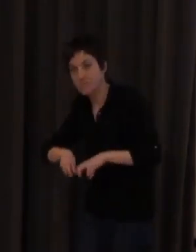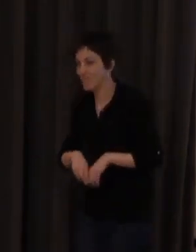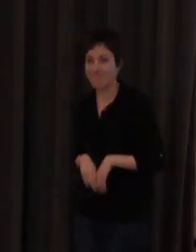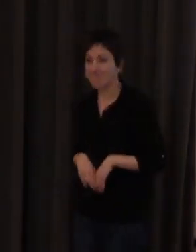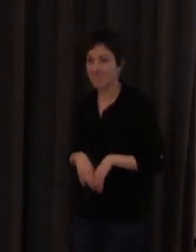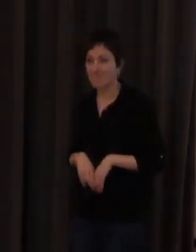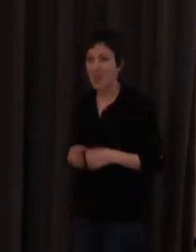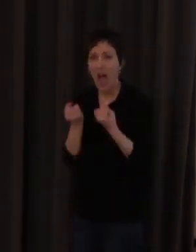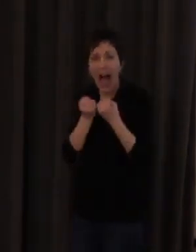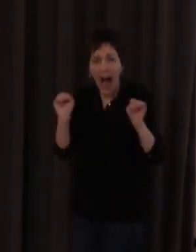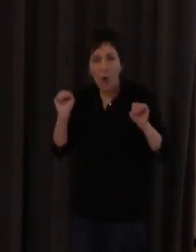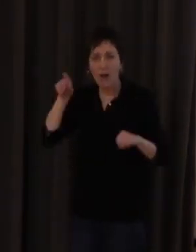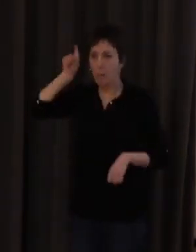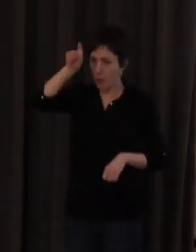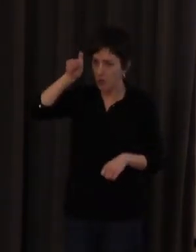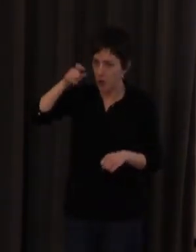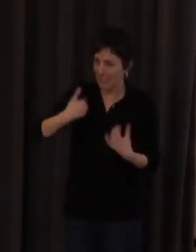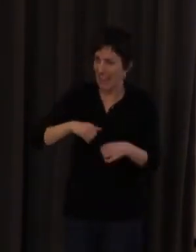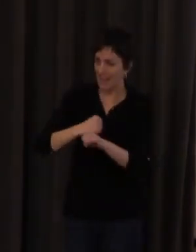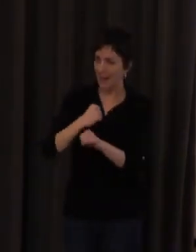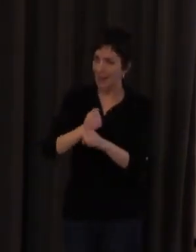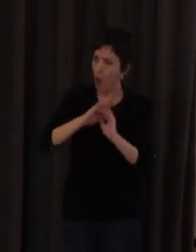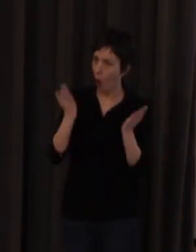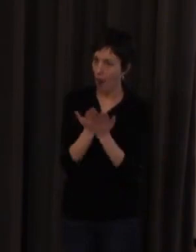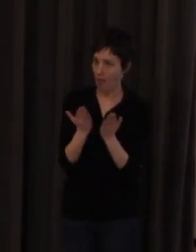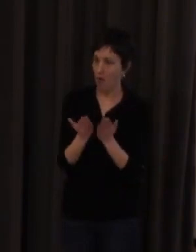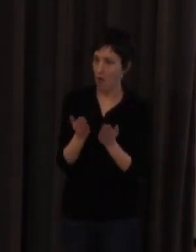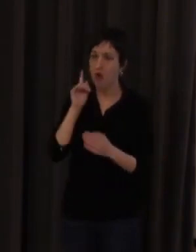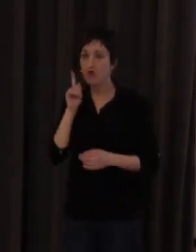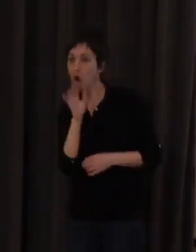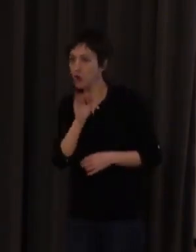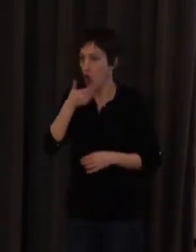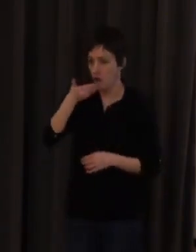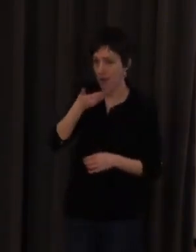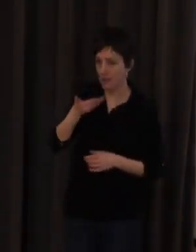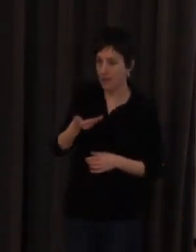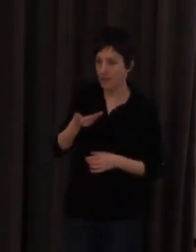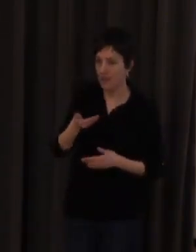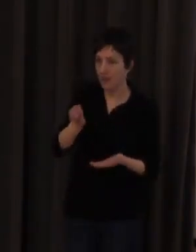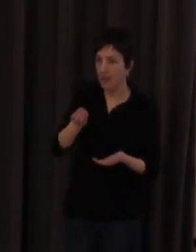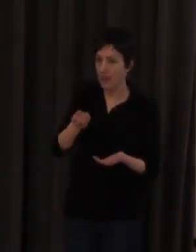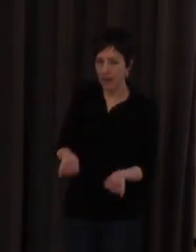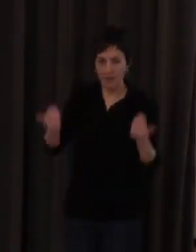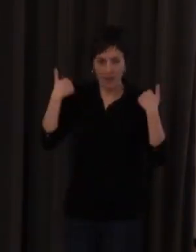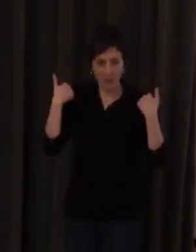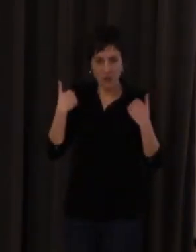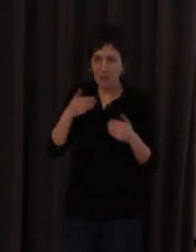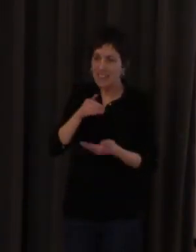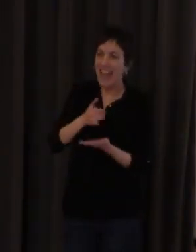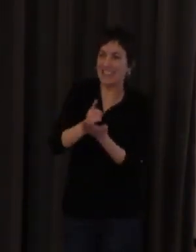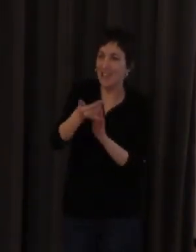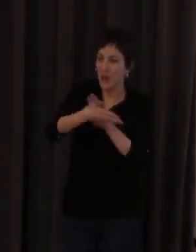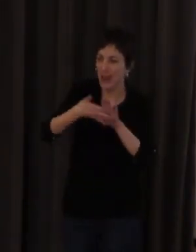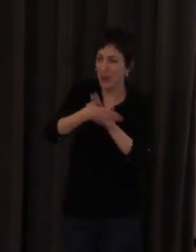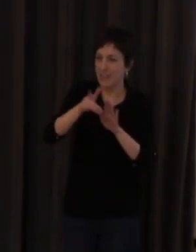profesionales que enseñan en los colegios o fuera sordos u oyentes lengua de signos española estamos muy acostumbrados a eso